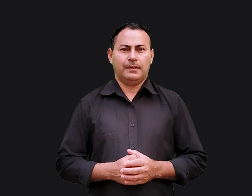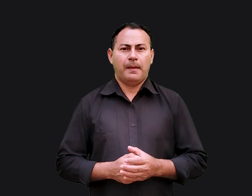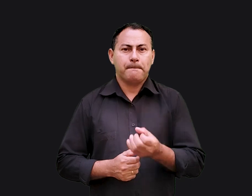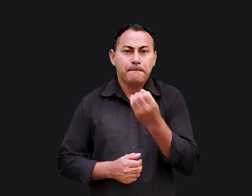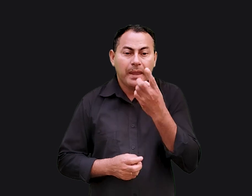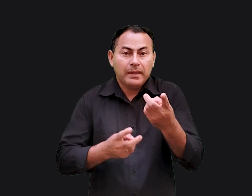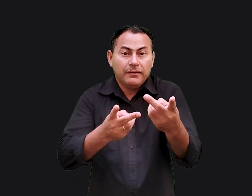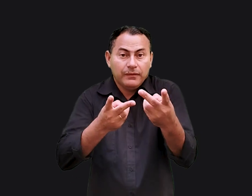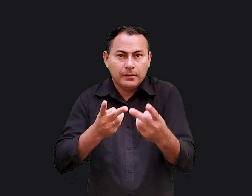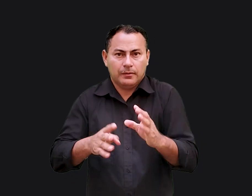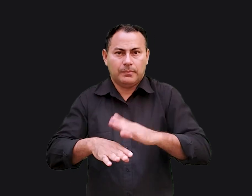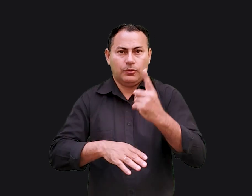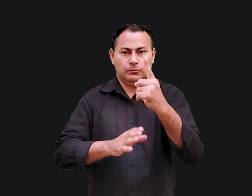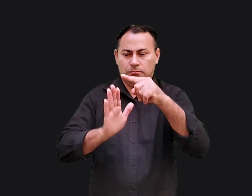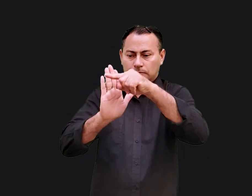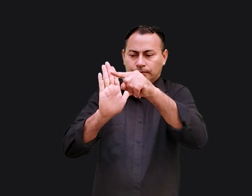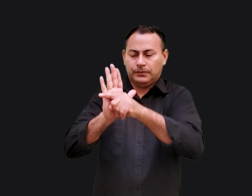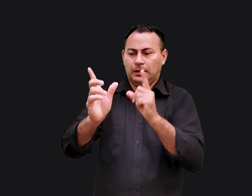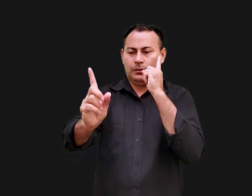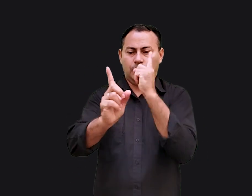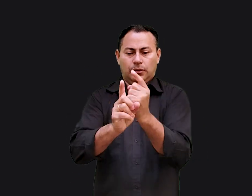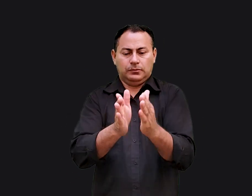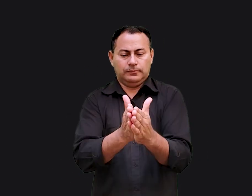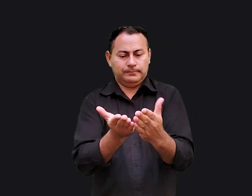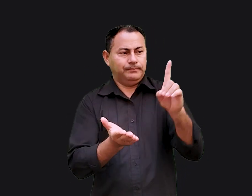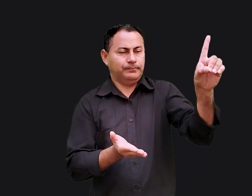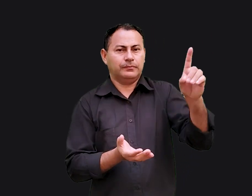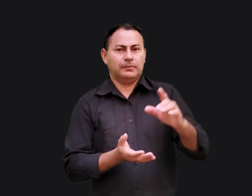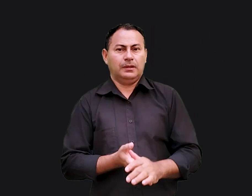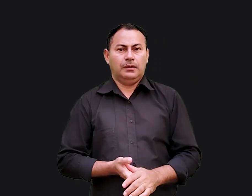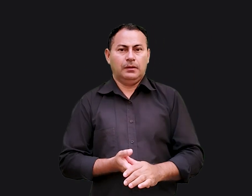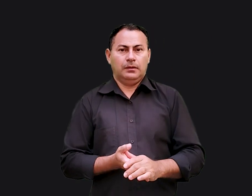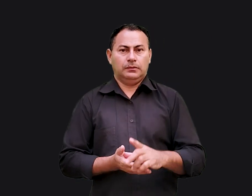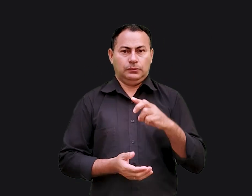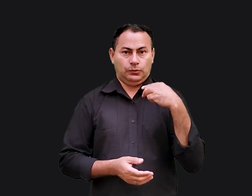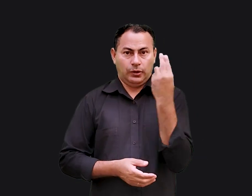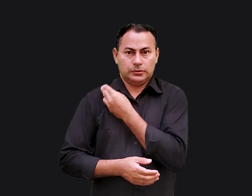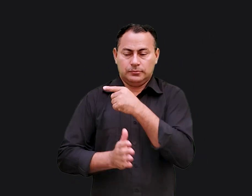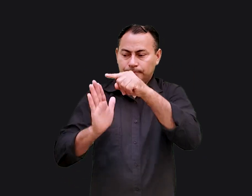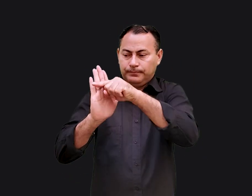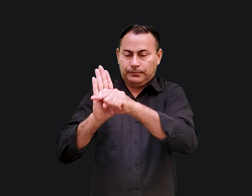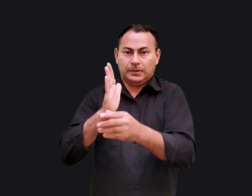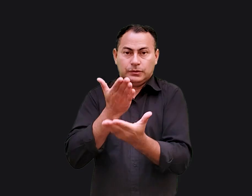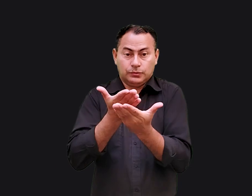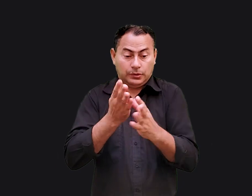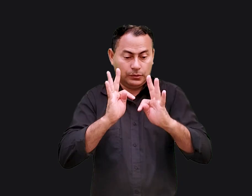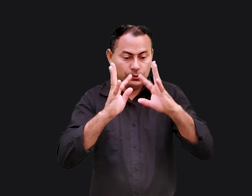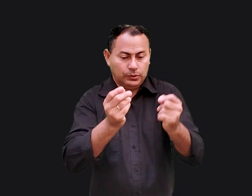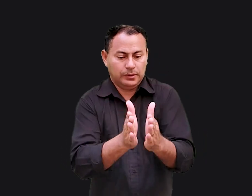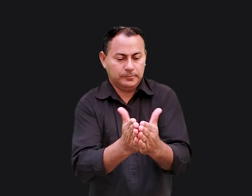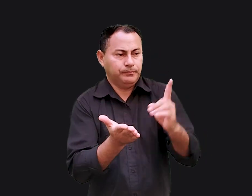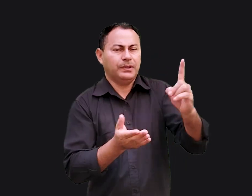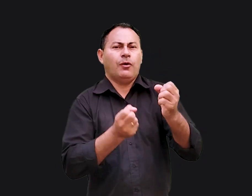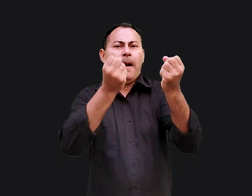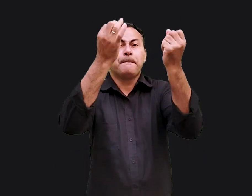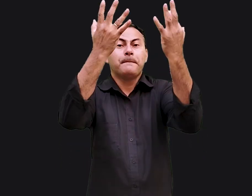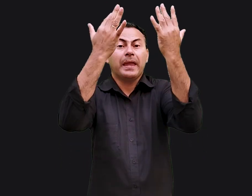Seja muito bem-vindo para mais um programa Encontro com a Palavra. Aqui no nosso programa estamos estudando toda a Bíblia e é uma